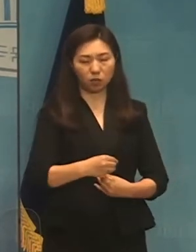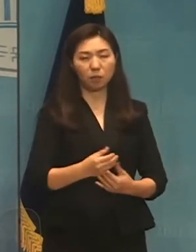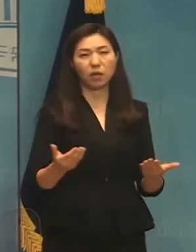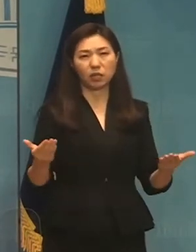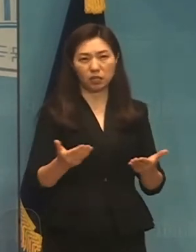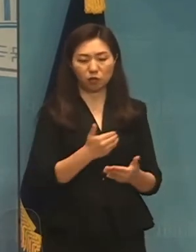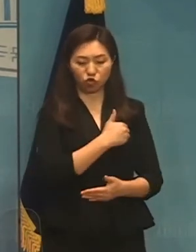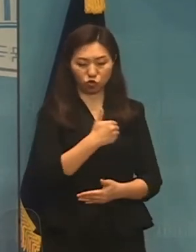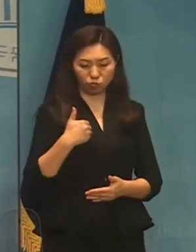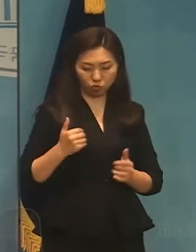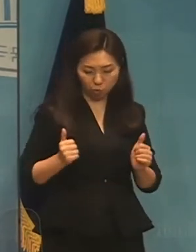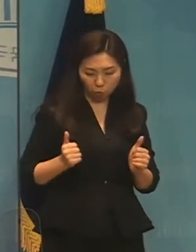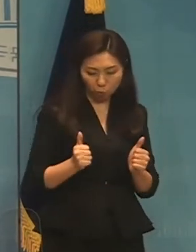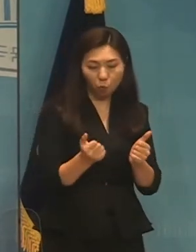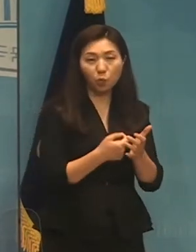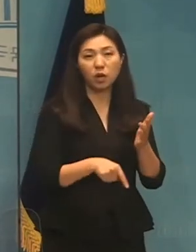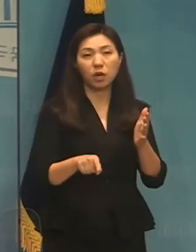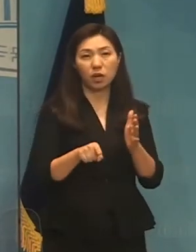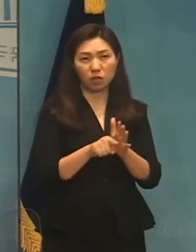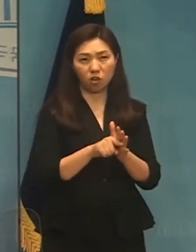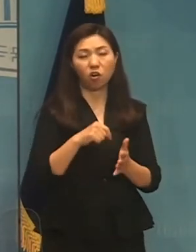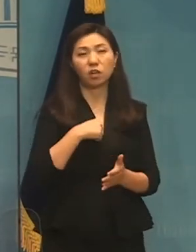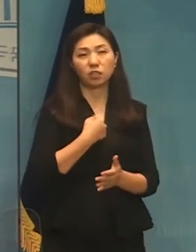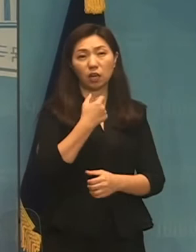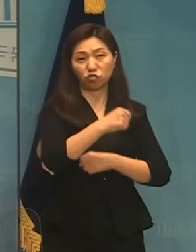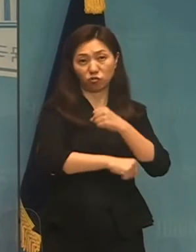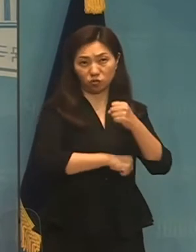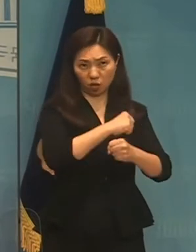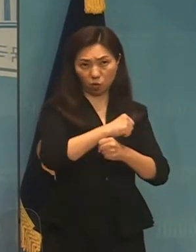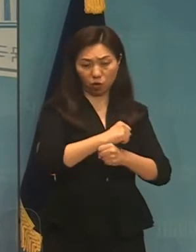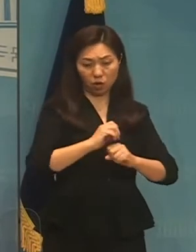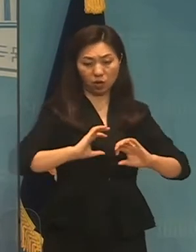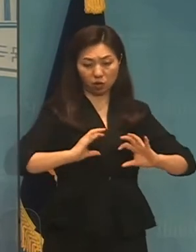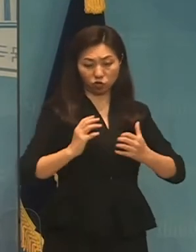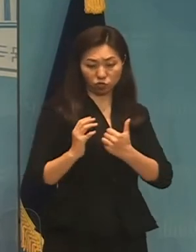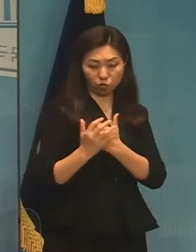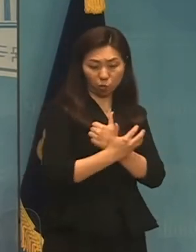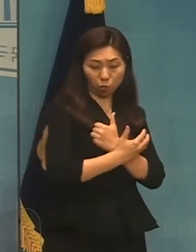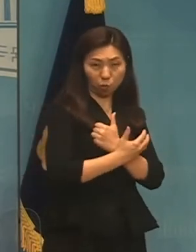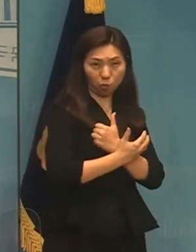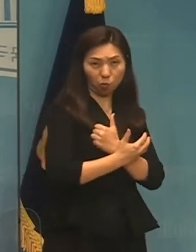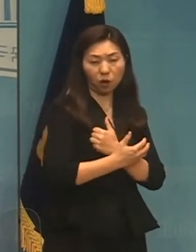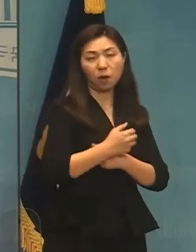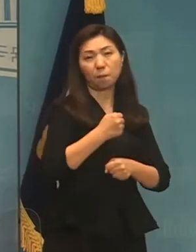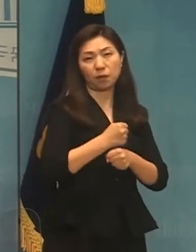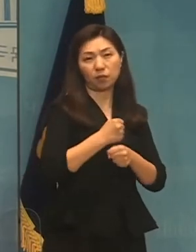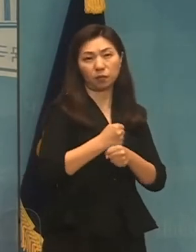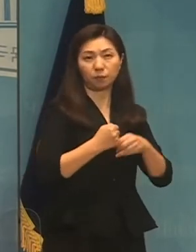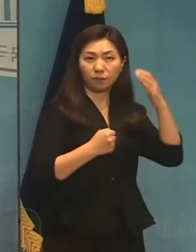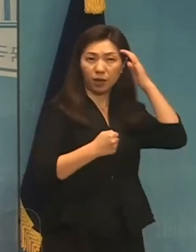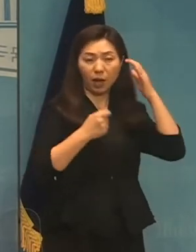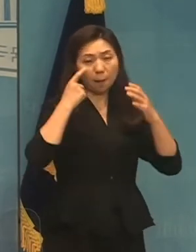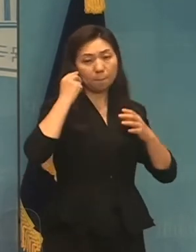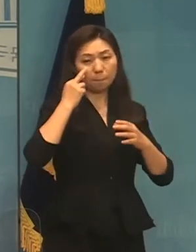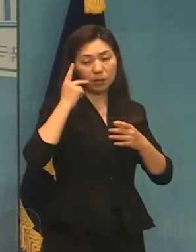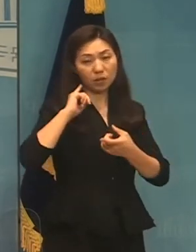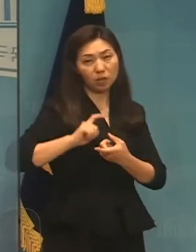있도록 자유국방 지도를 수립하겠습니다. 한미 동맹을 강화하고